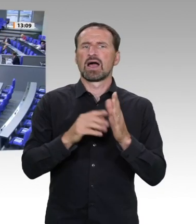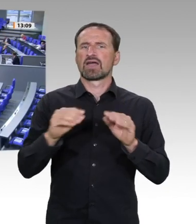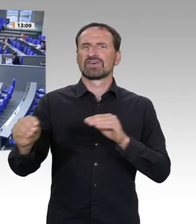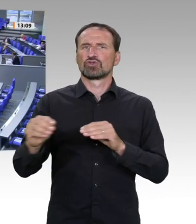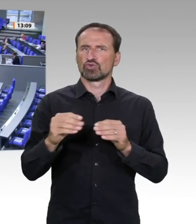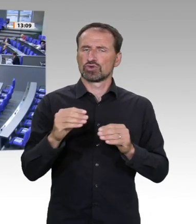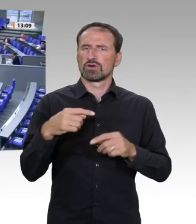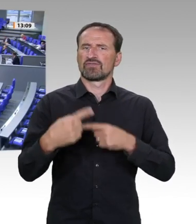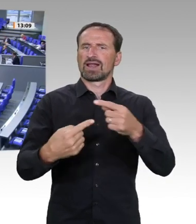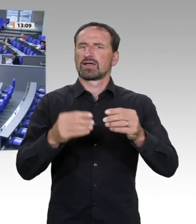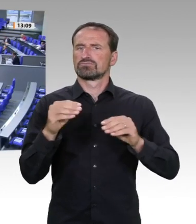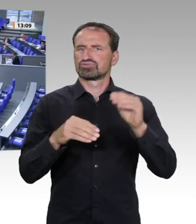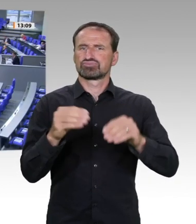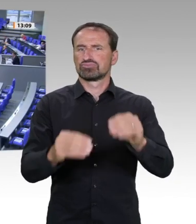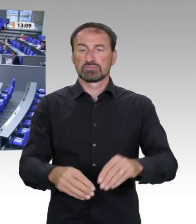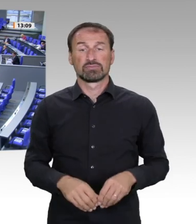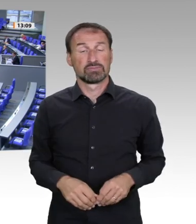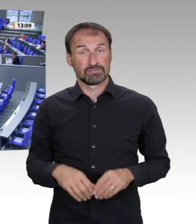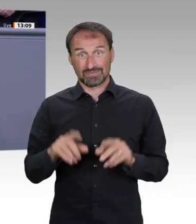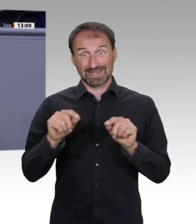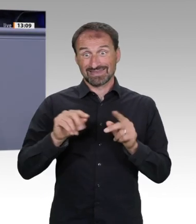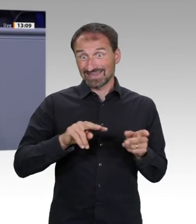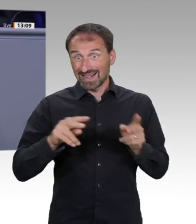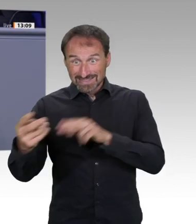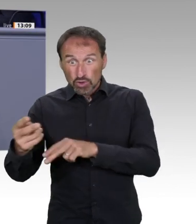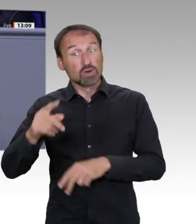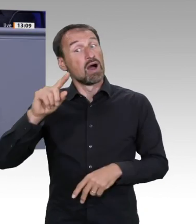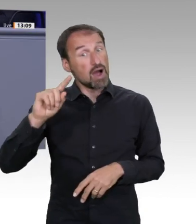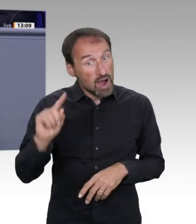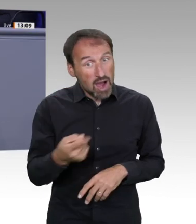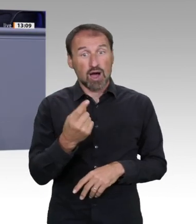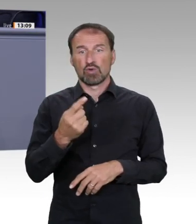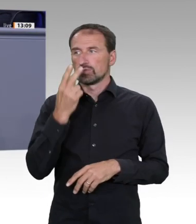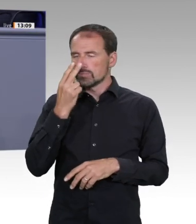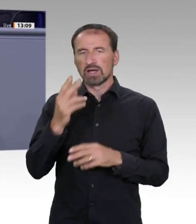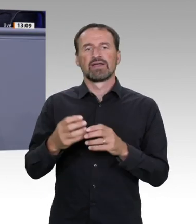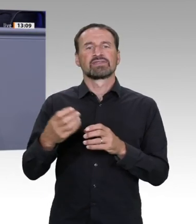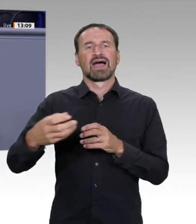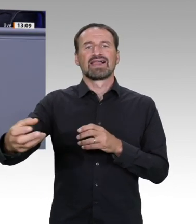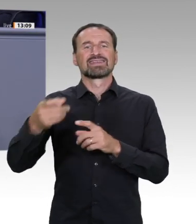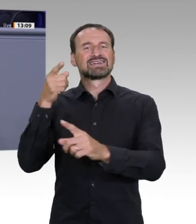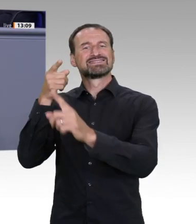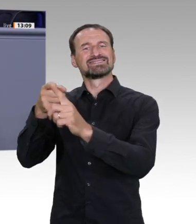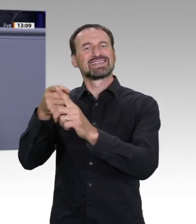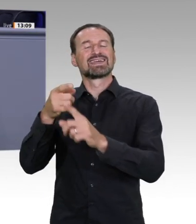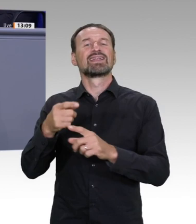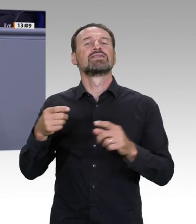Geeignete Förderinstrumente für nachhaltige Innovationen sehen wir auch in partizipativen Reallaboren, in den digitalen